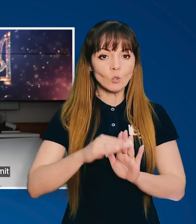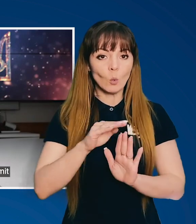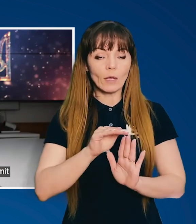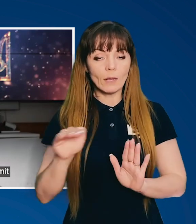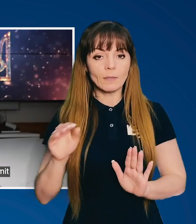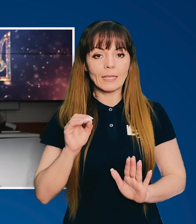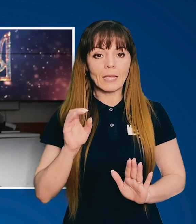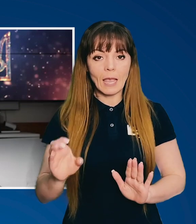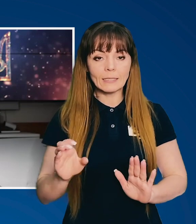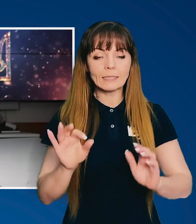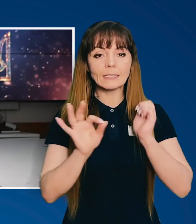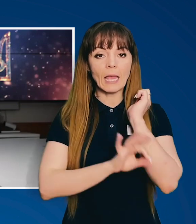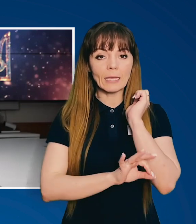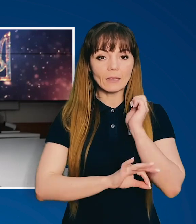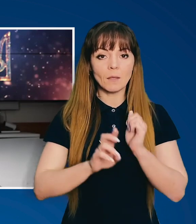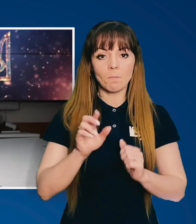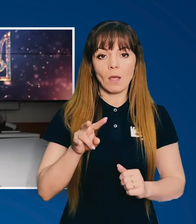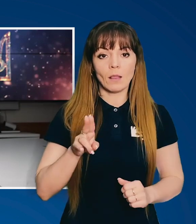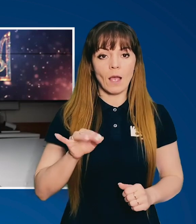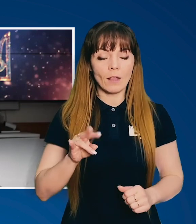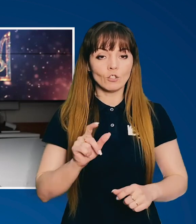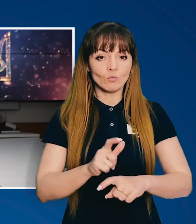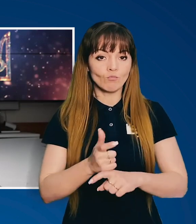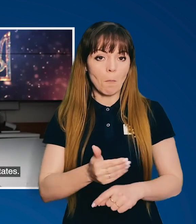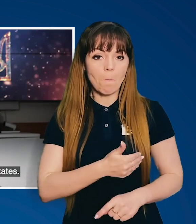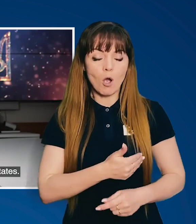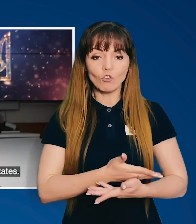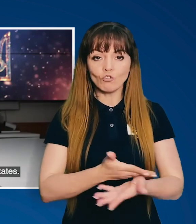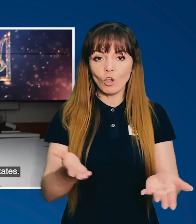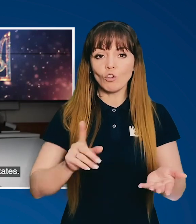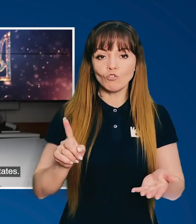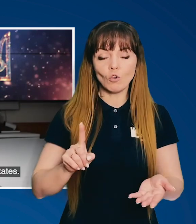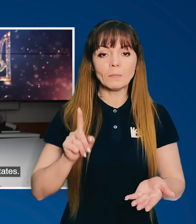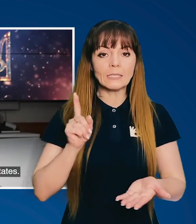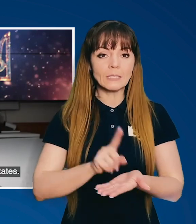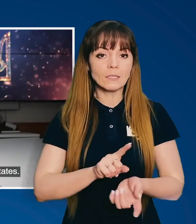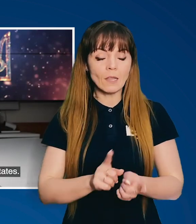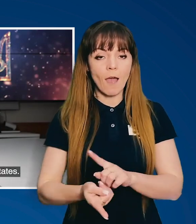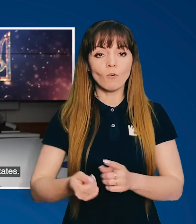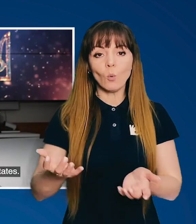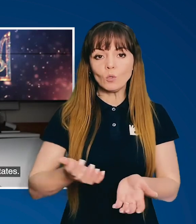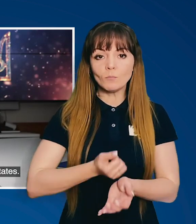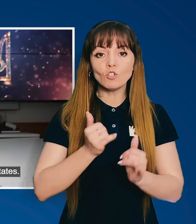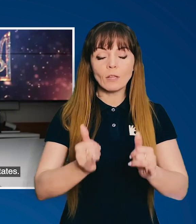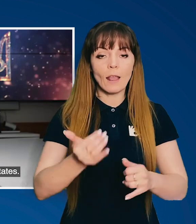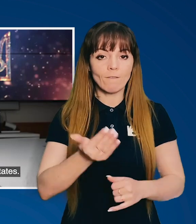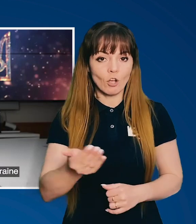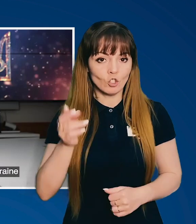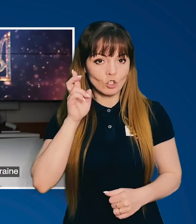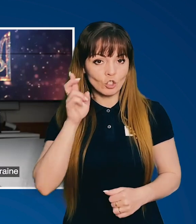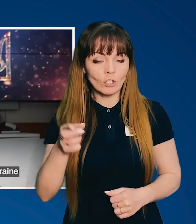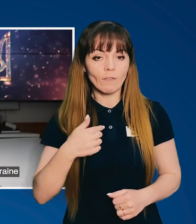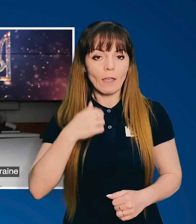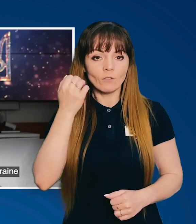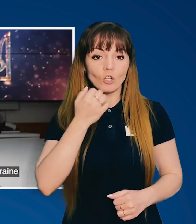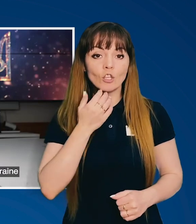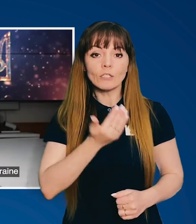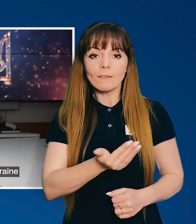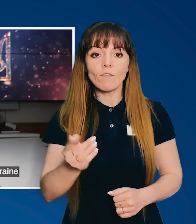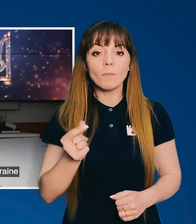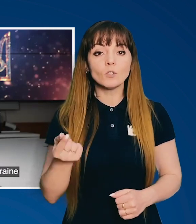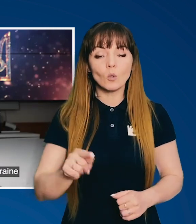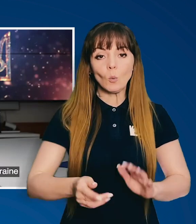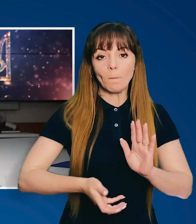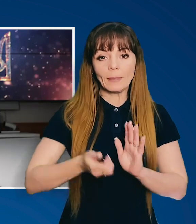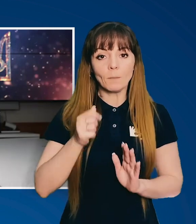високого рівня ЄС-Західні Балкани. Щиро бажаю, щоб він став успішним для ваших держав. Я вдячний вам